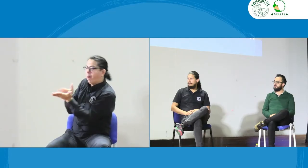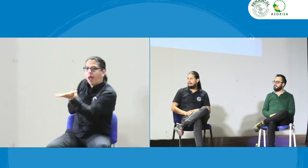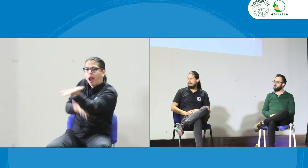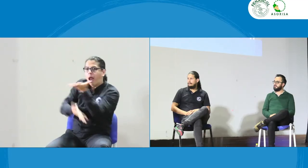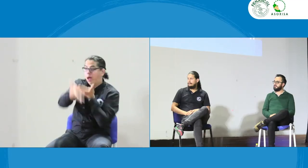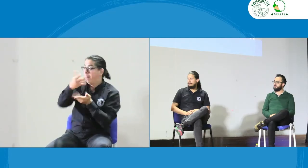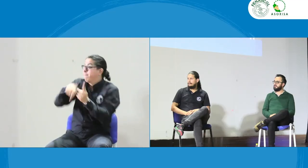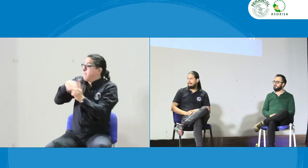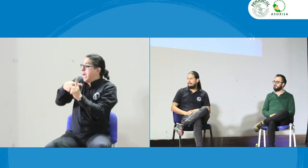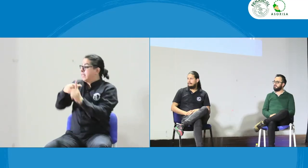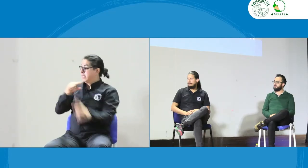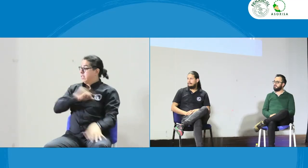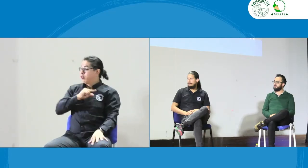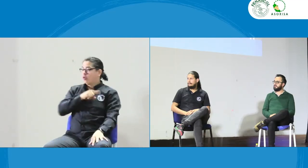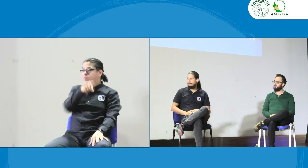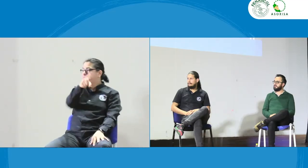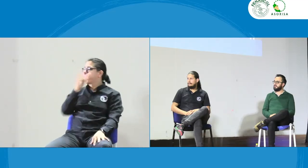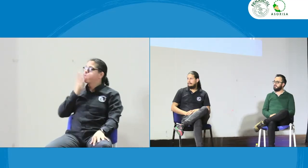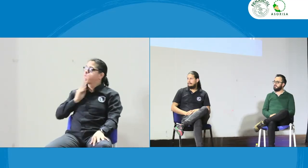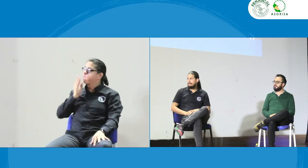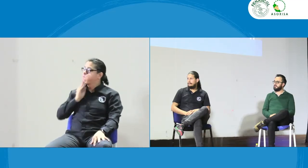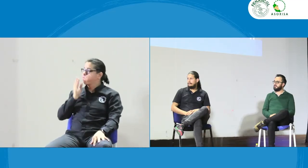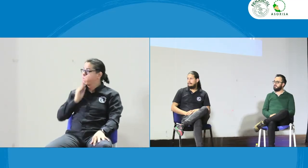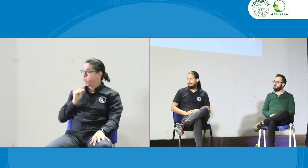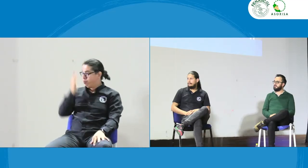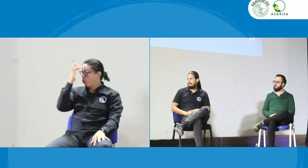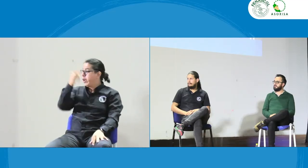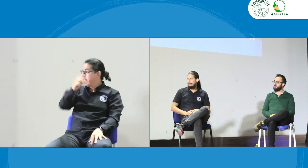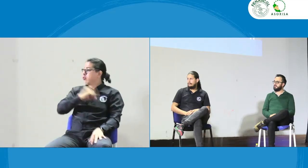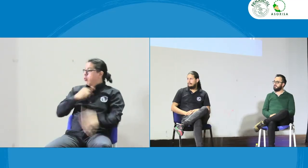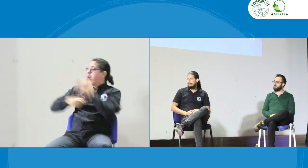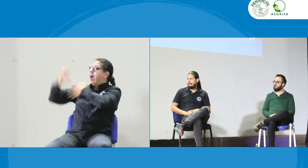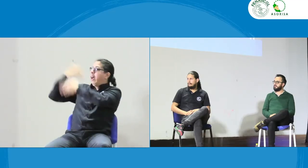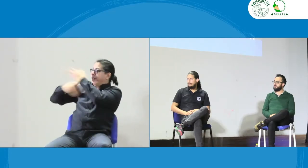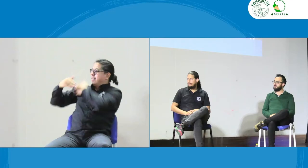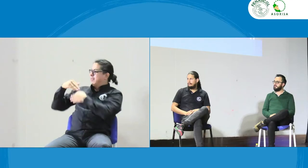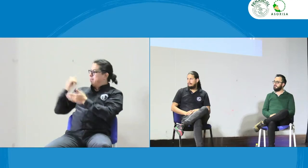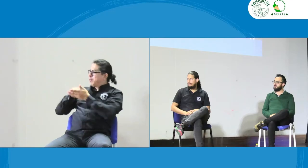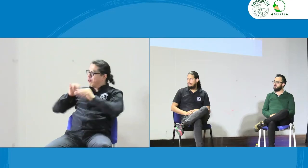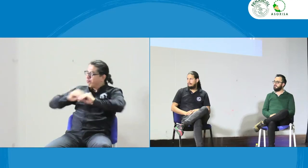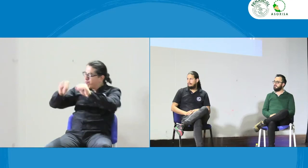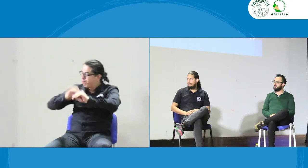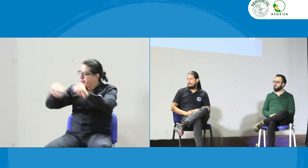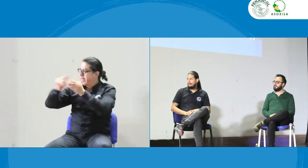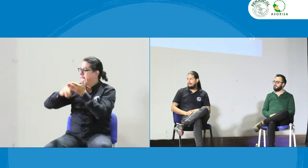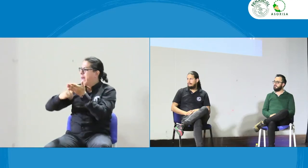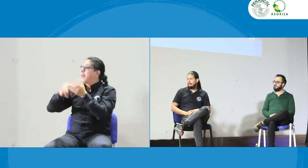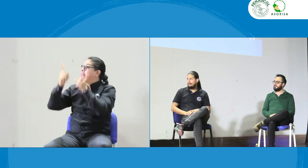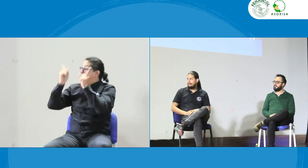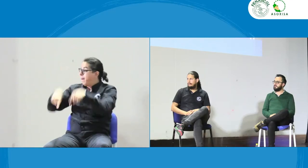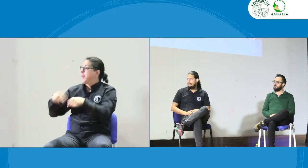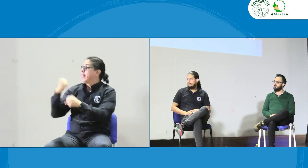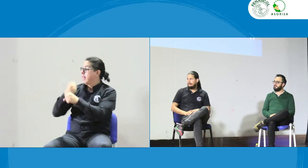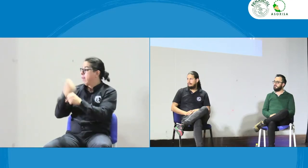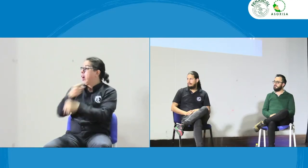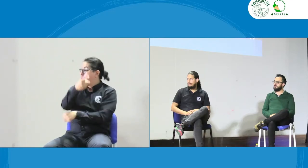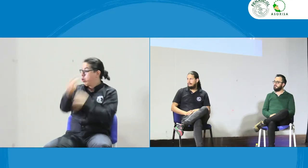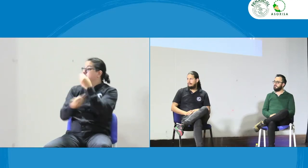podamos trabajar de la mano con este documento además el INSOR tiene experiencia porque el INSOR ya anteriormente ha hecho